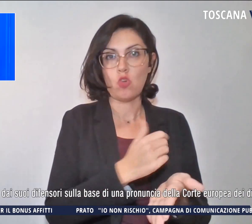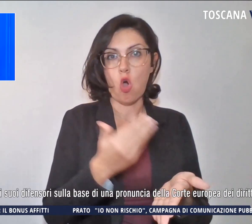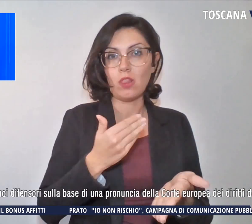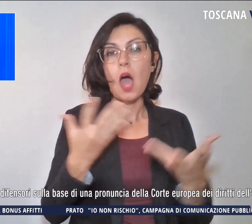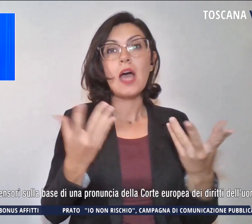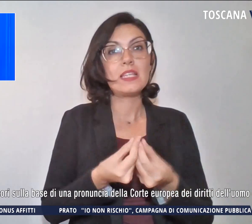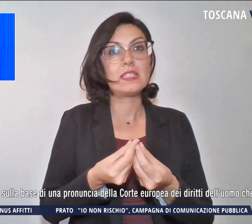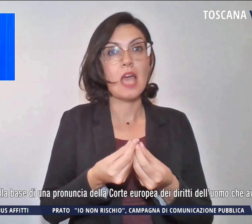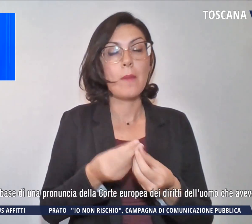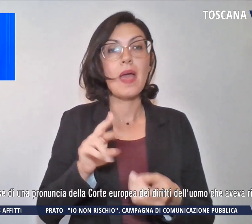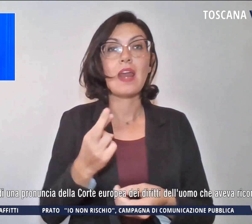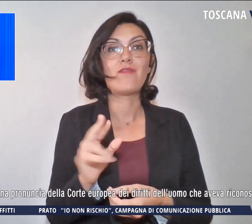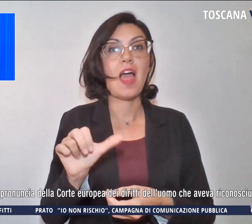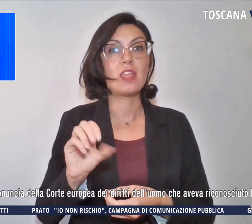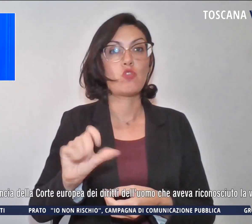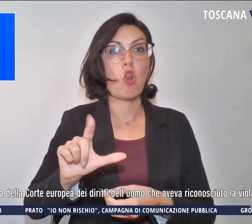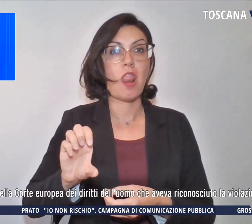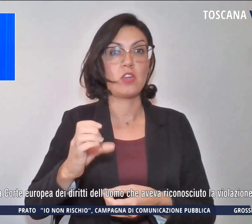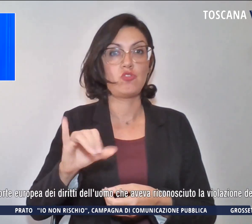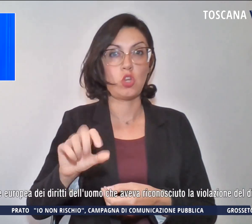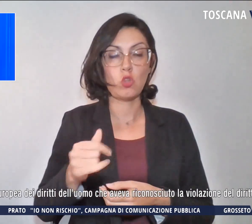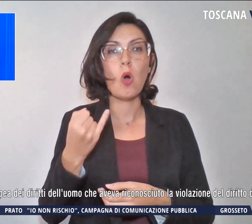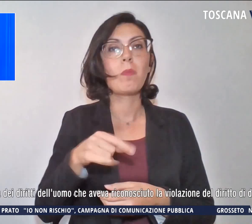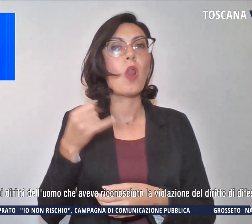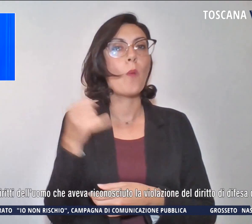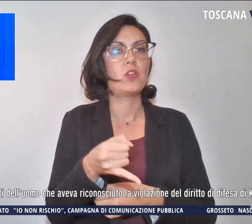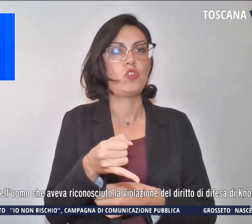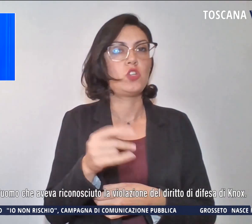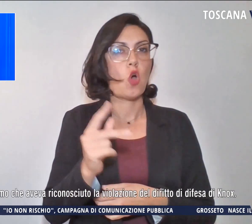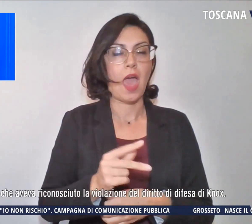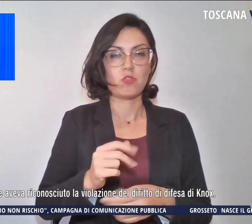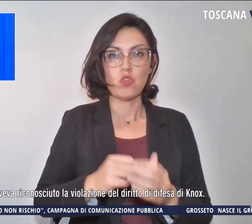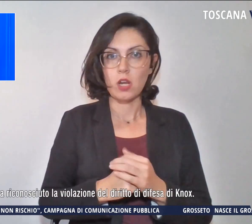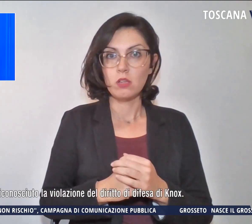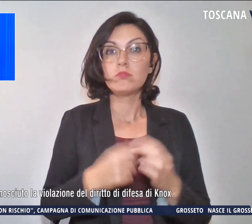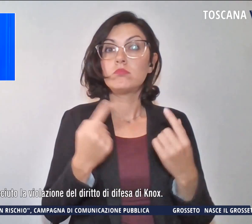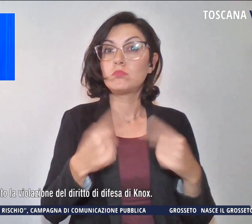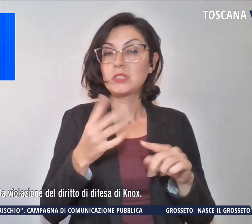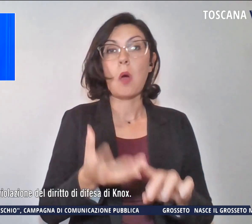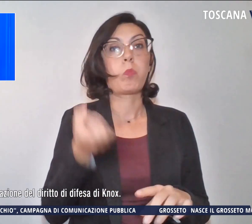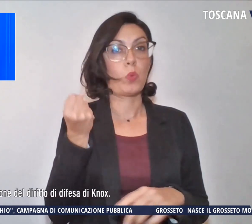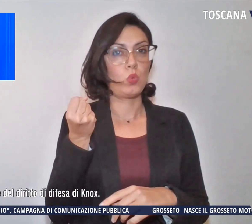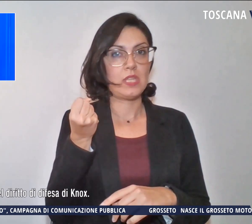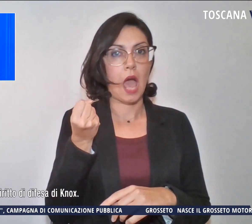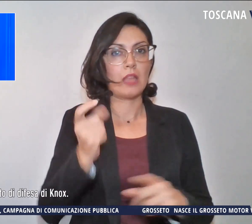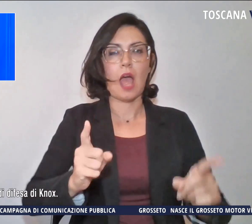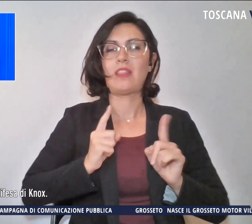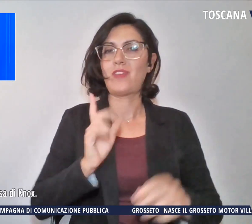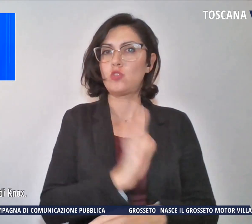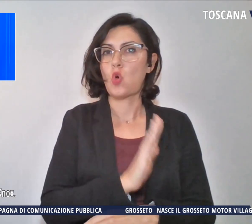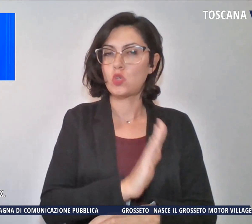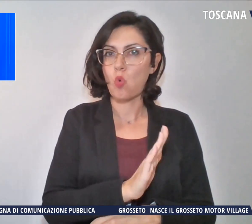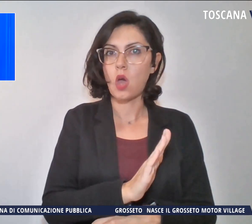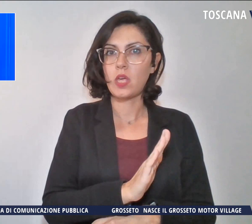Raffaele Sollecito per l'omicidio Ketcher. È stata perciò impugnata dai suoi difensori sulla